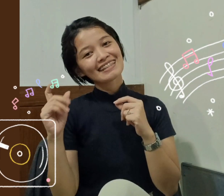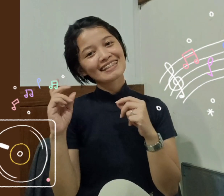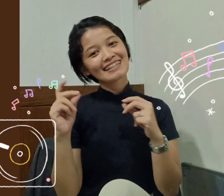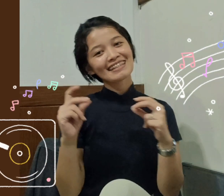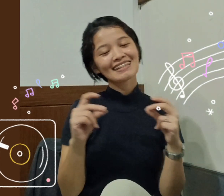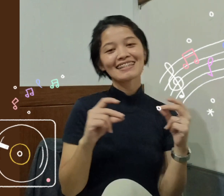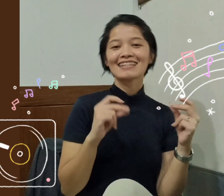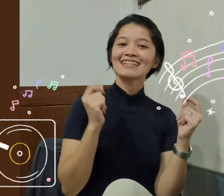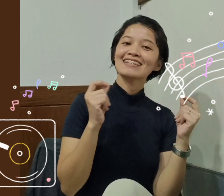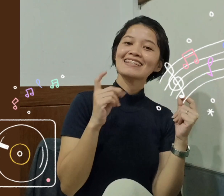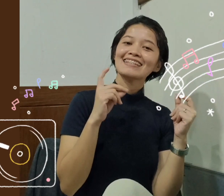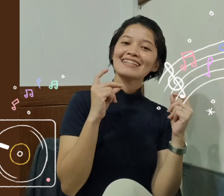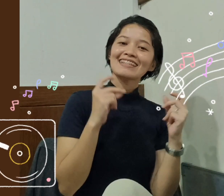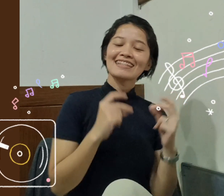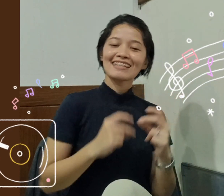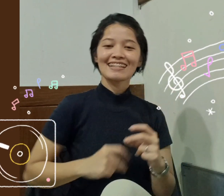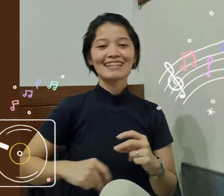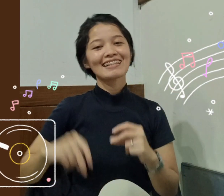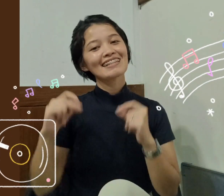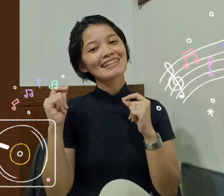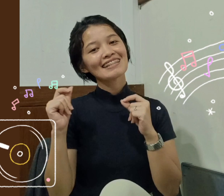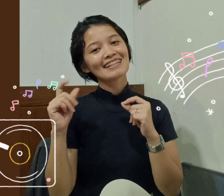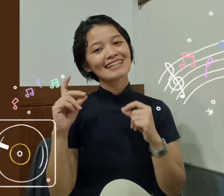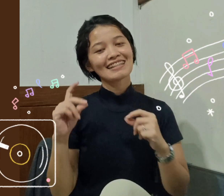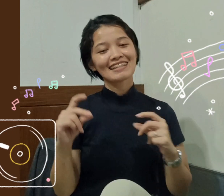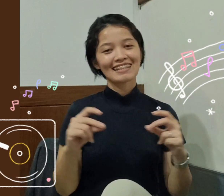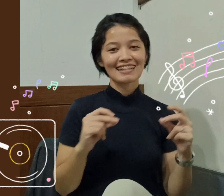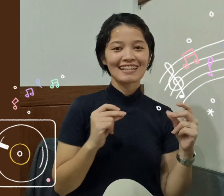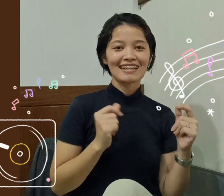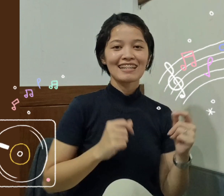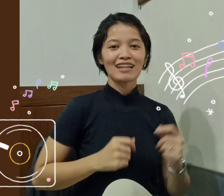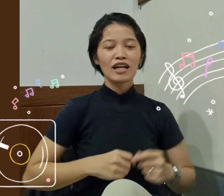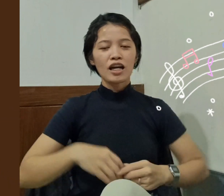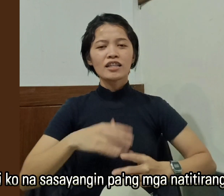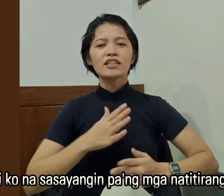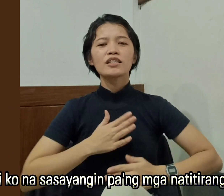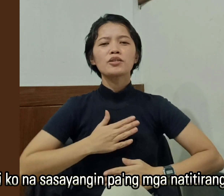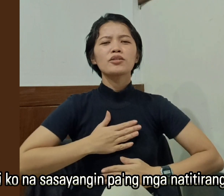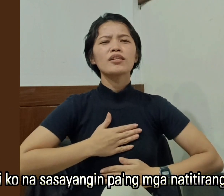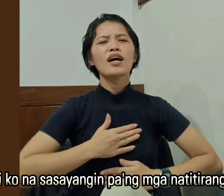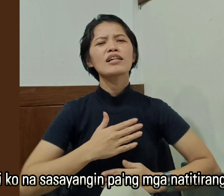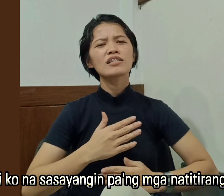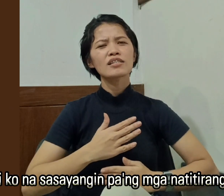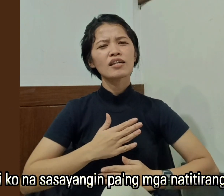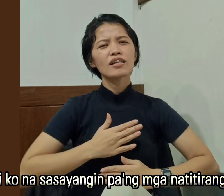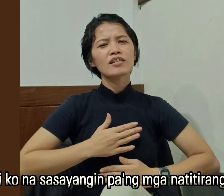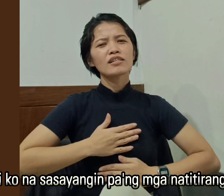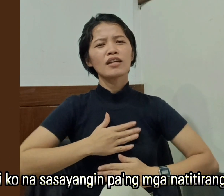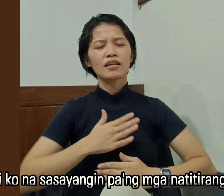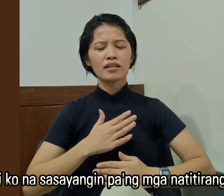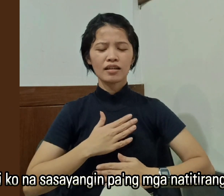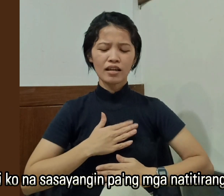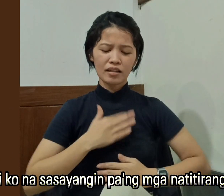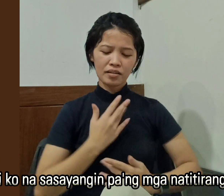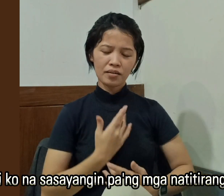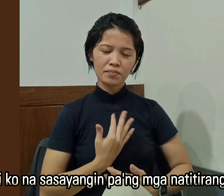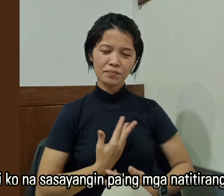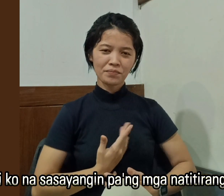-tarap Lag-tarap-tarap Lag-tarap Di ko na sasayanin